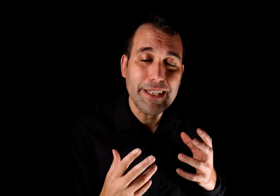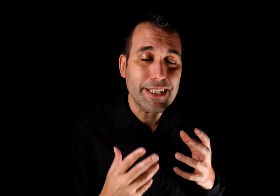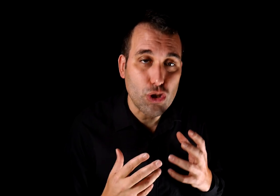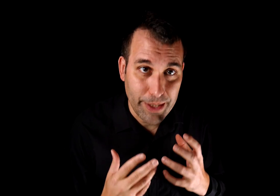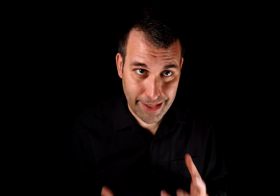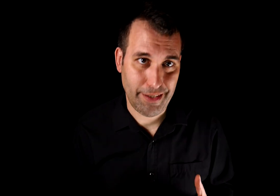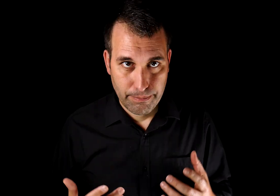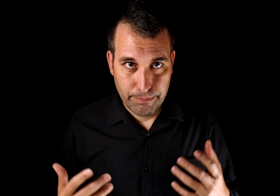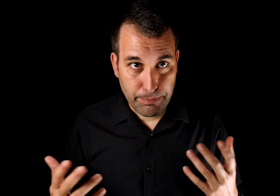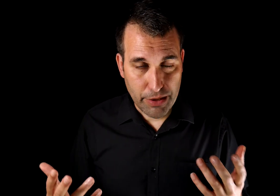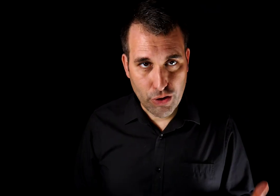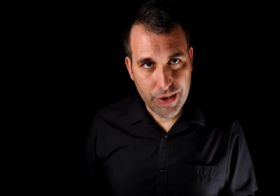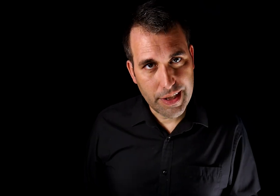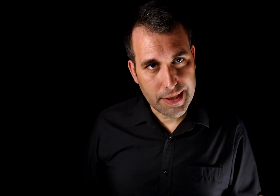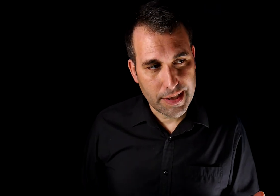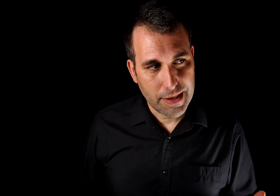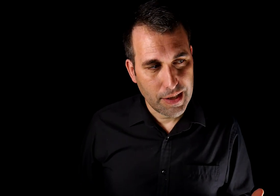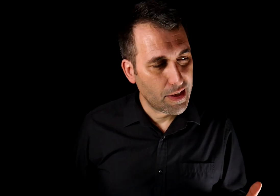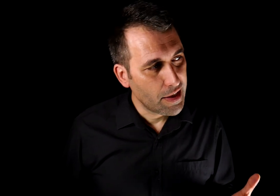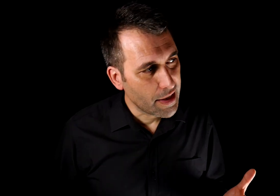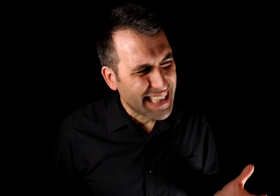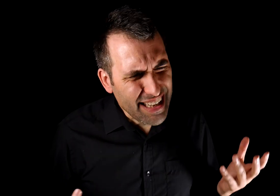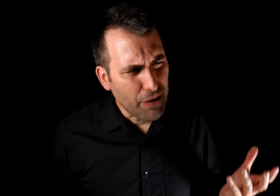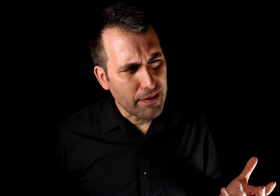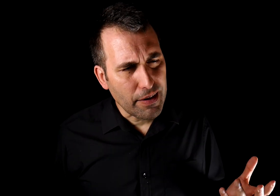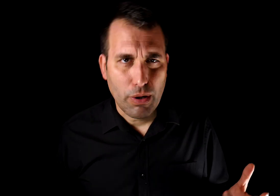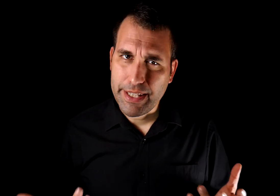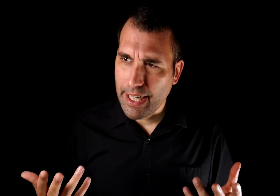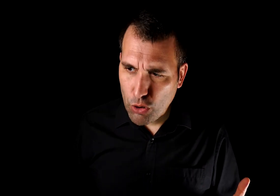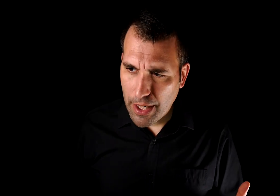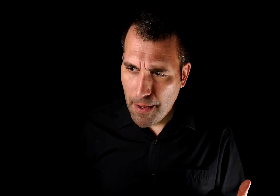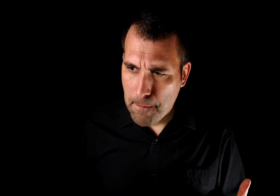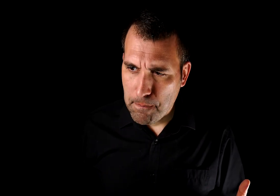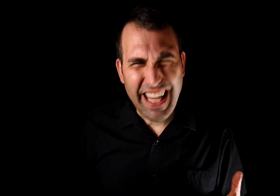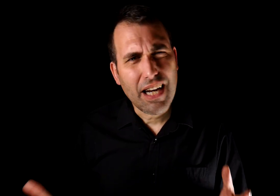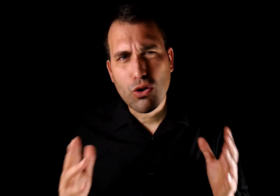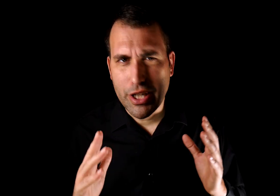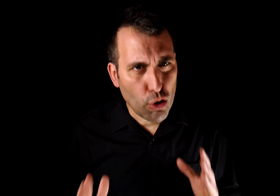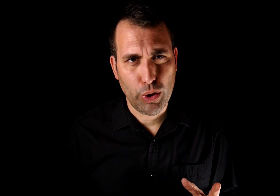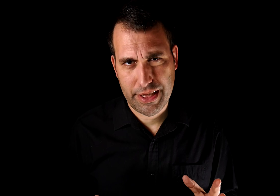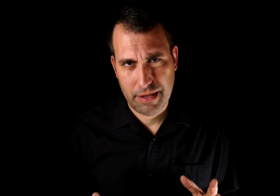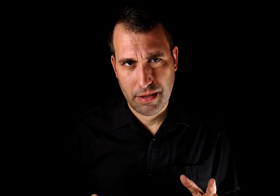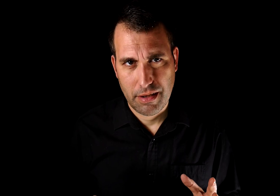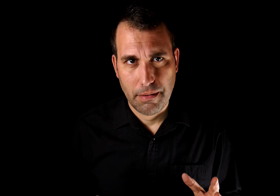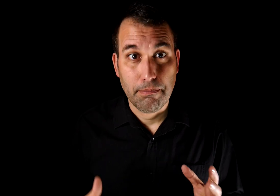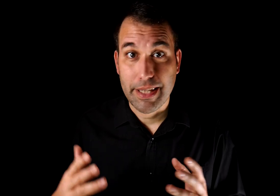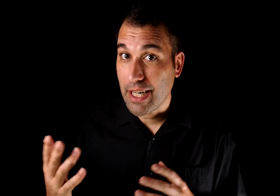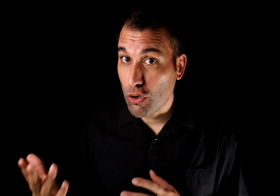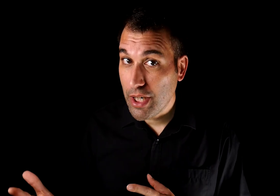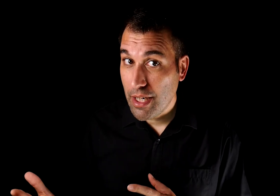sobre ti. Pero entonces... ¿Qué diferencia una bandera roja de algo que no lo es? ¿Bandera roja